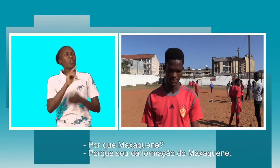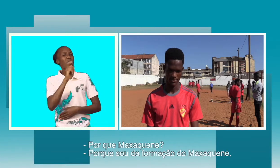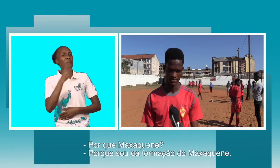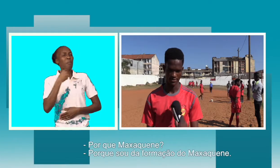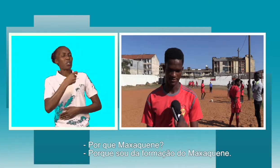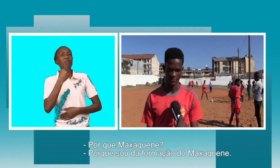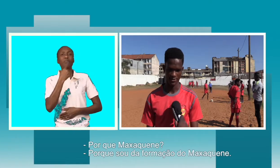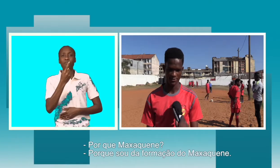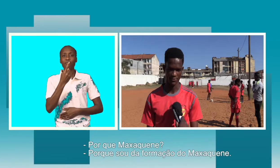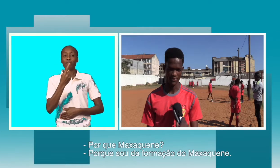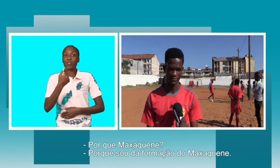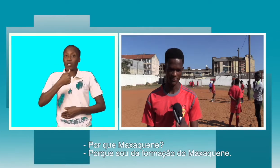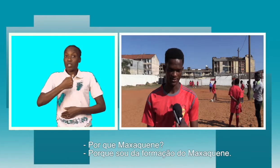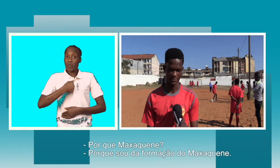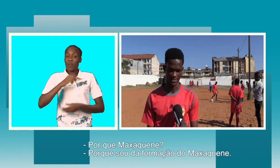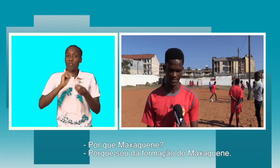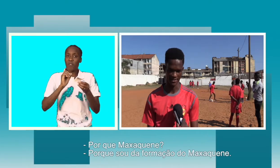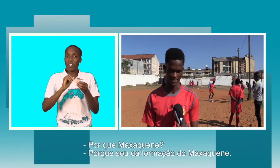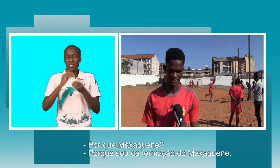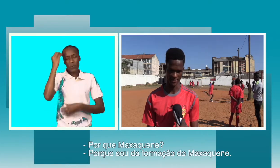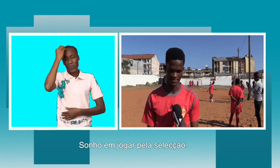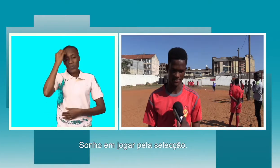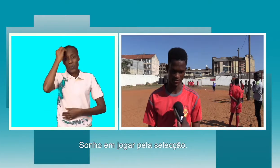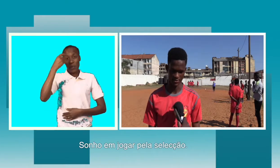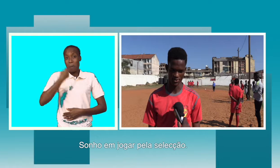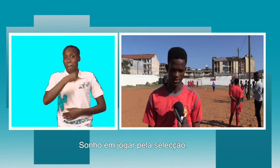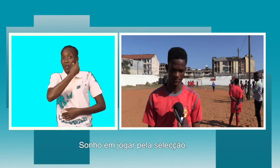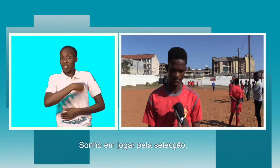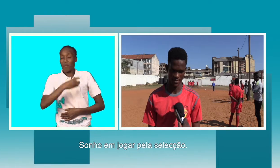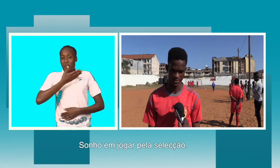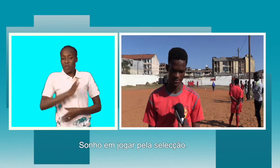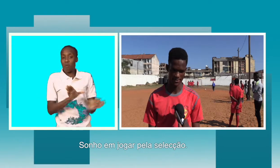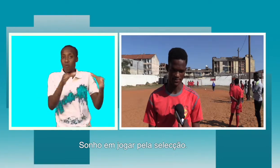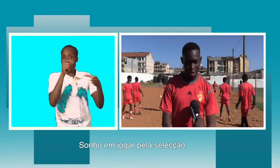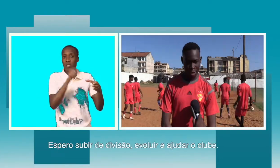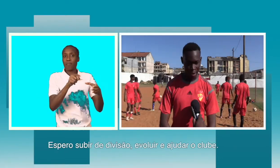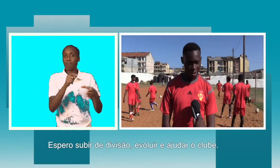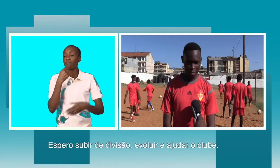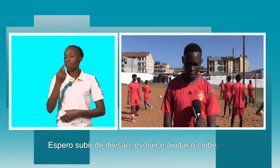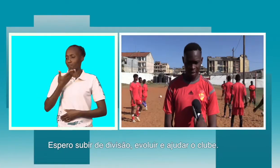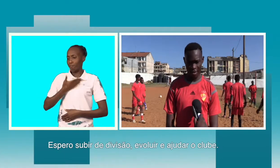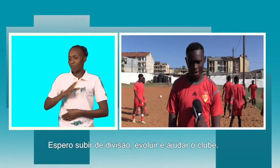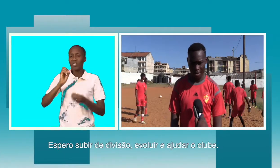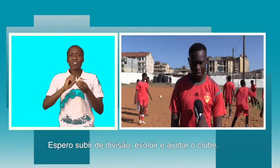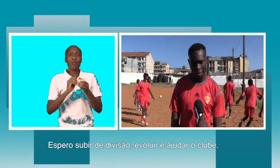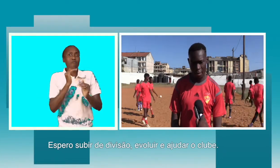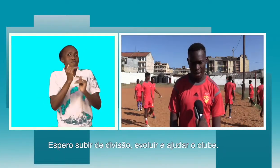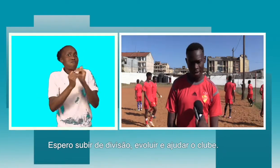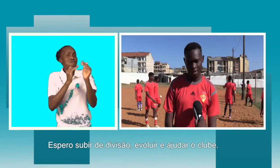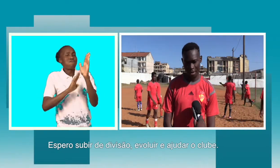machaghen? Porque sou da formação de machaghen, nesse caso. Sonho em jogar pela seleção. Espero subir divisão e velho mais, para